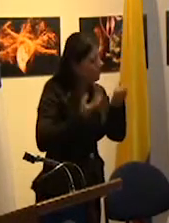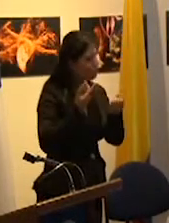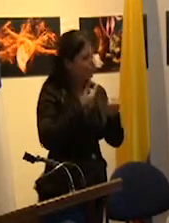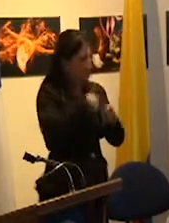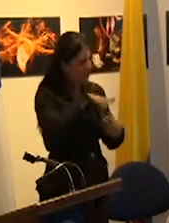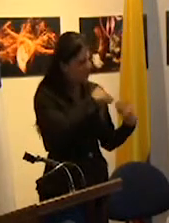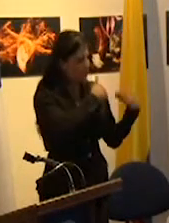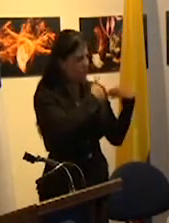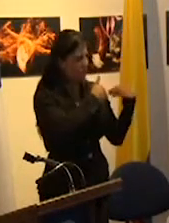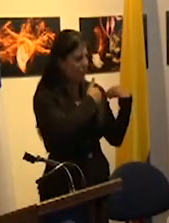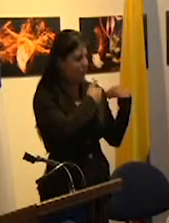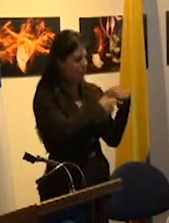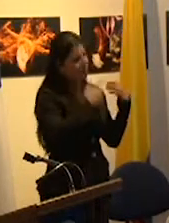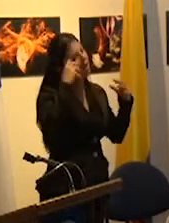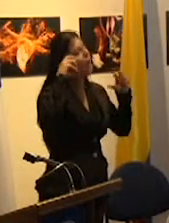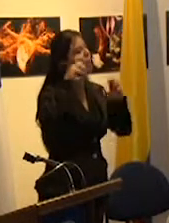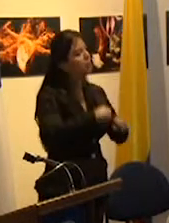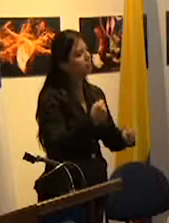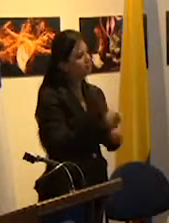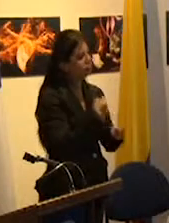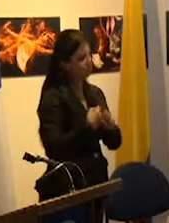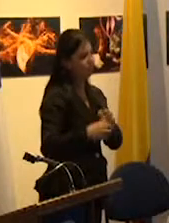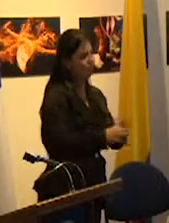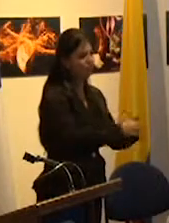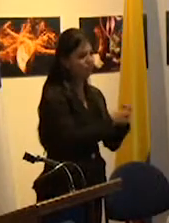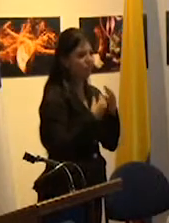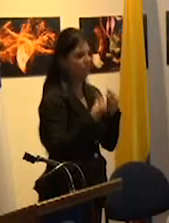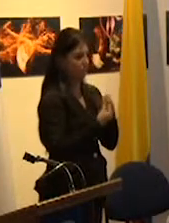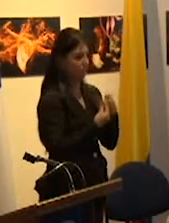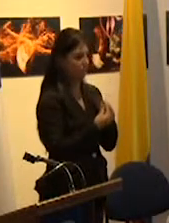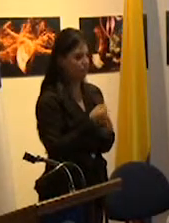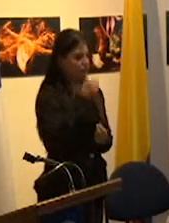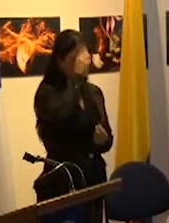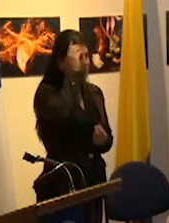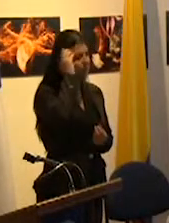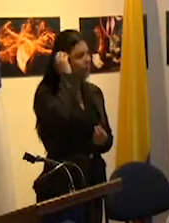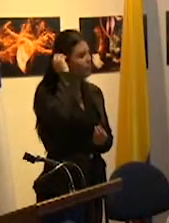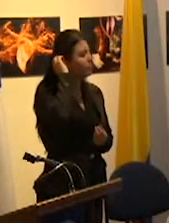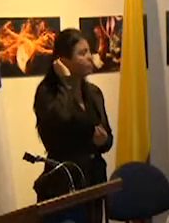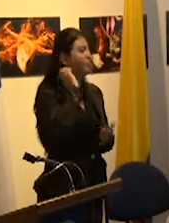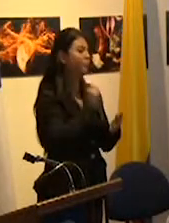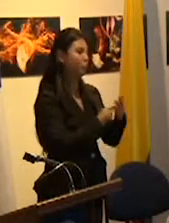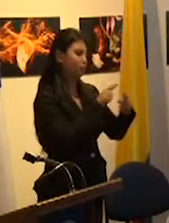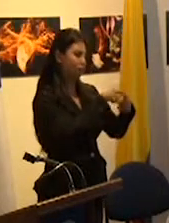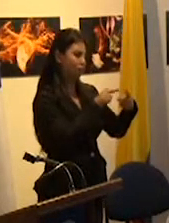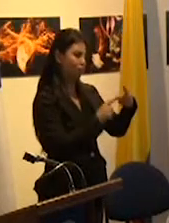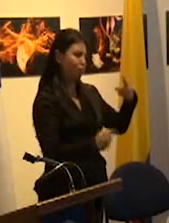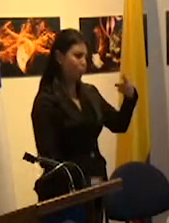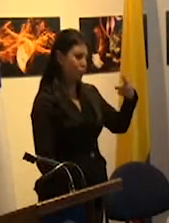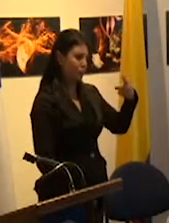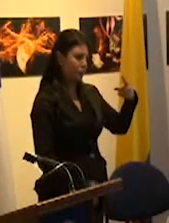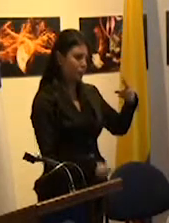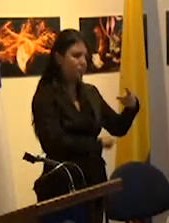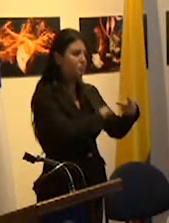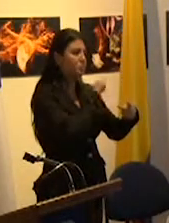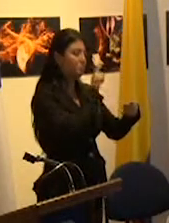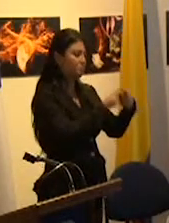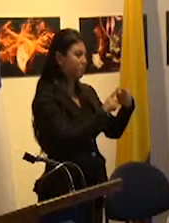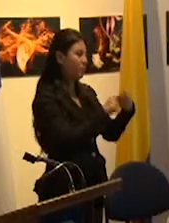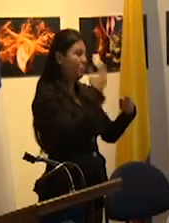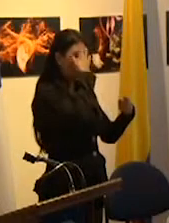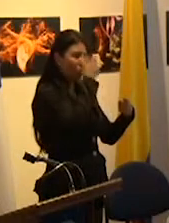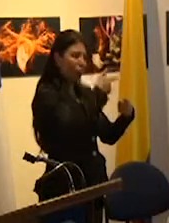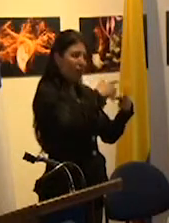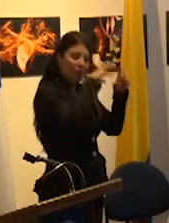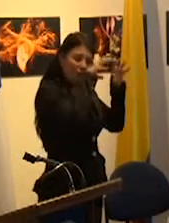más responsables y capaces de trabajar en equipo y esto por dos razones en primer lugar